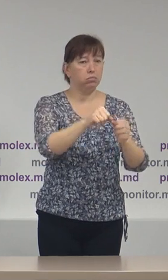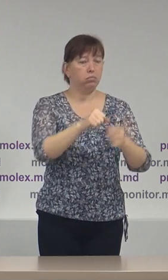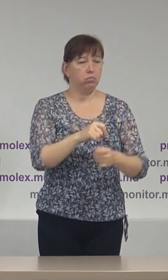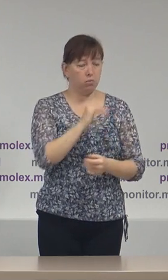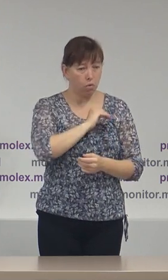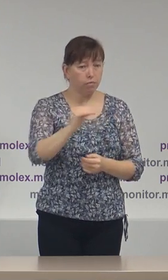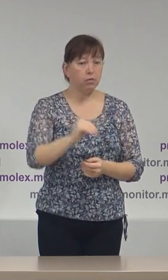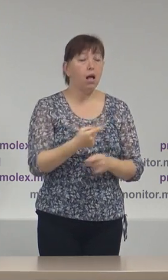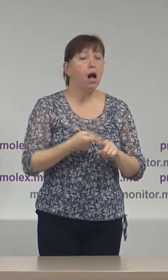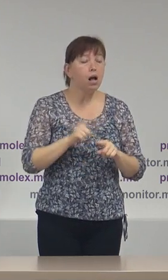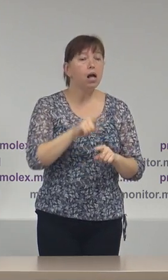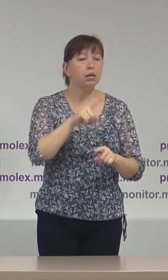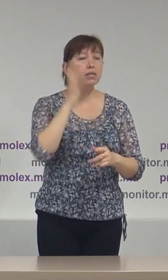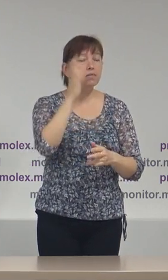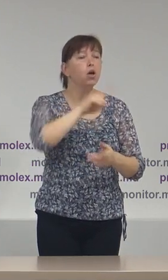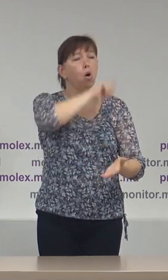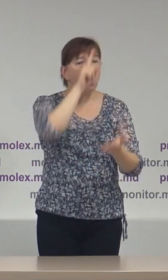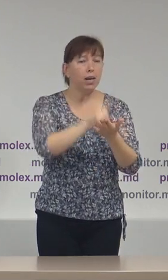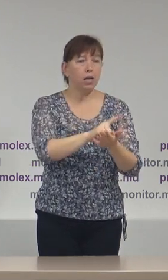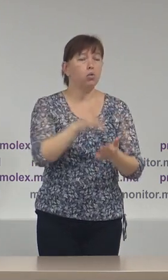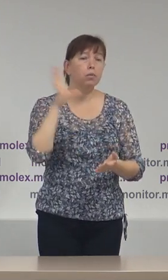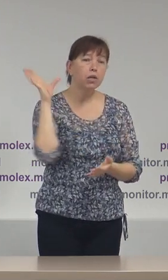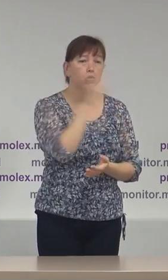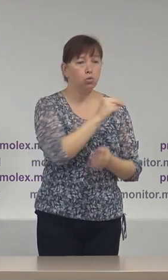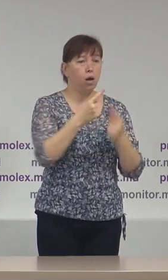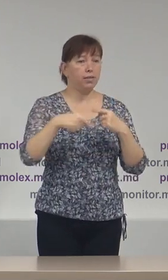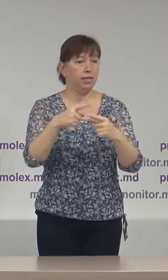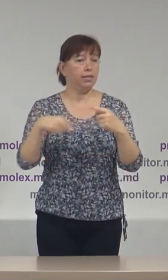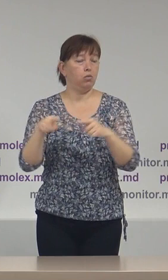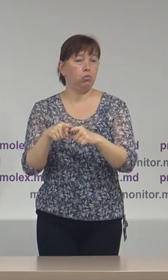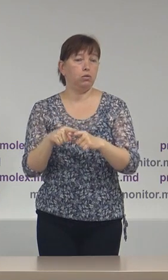care să devină obligatorie pentru toate instituțiile